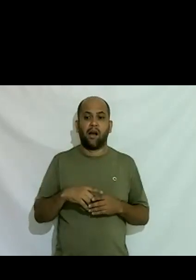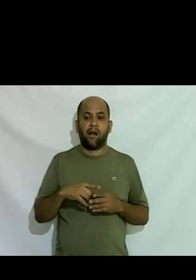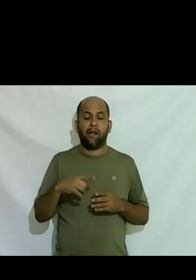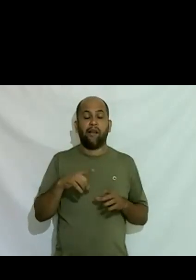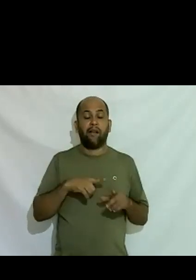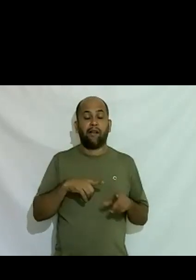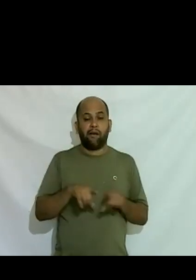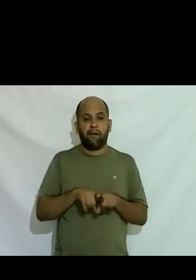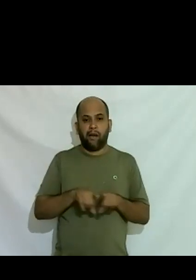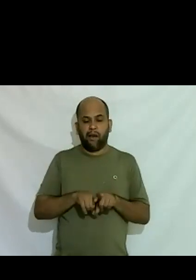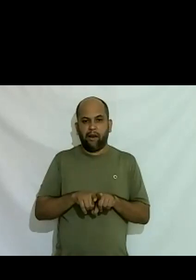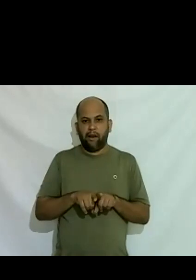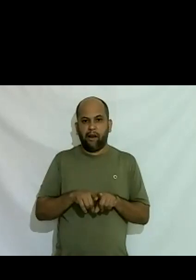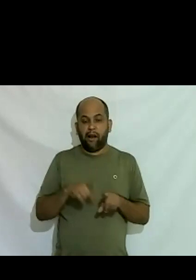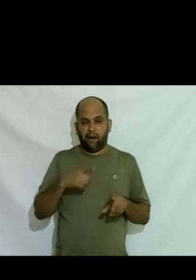e nós